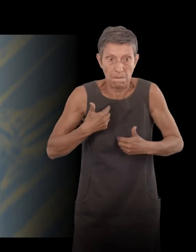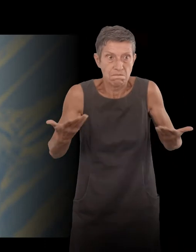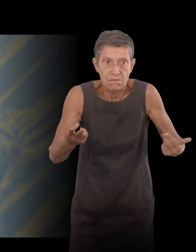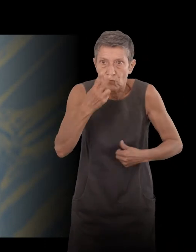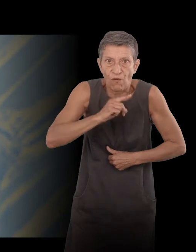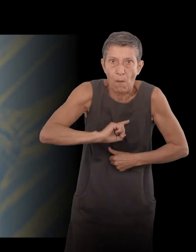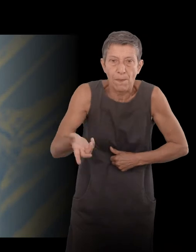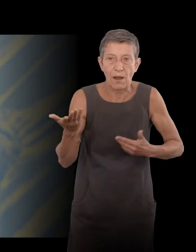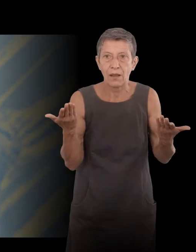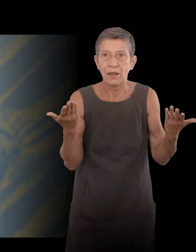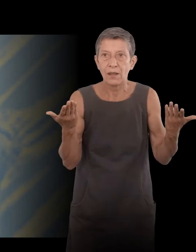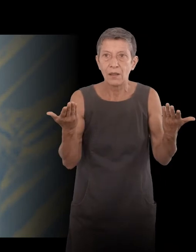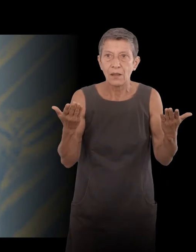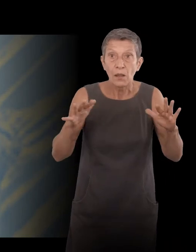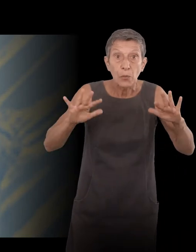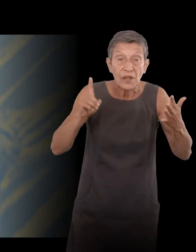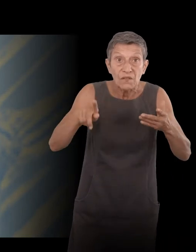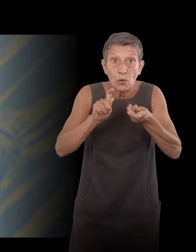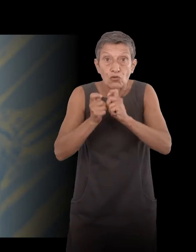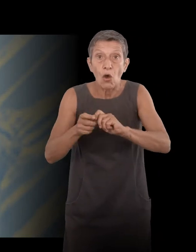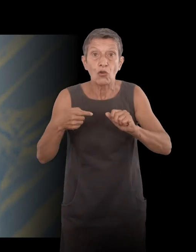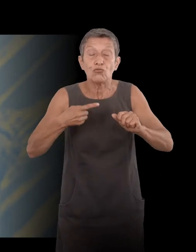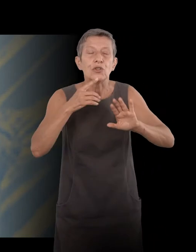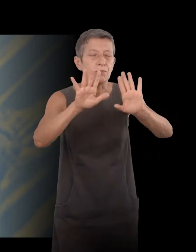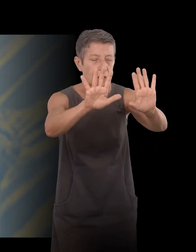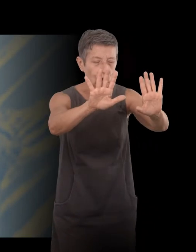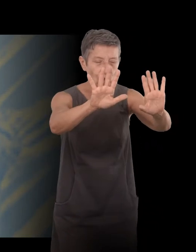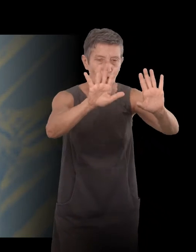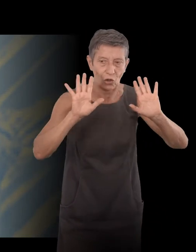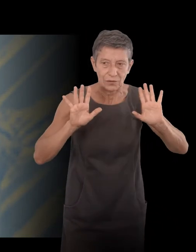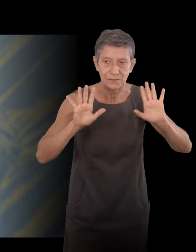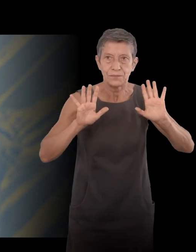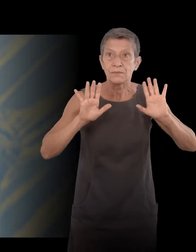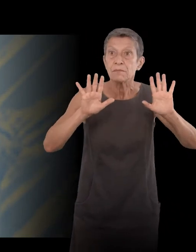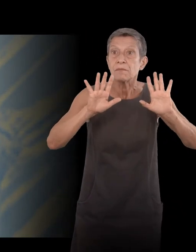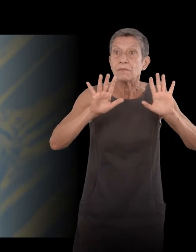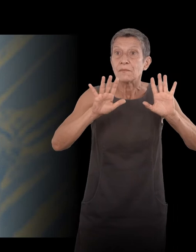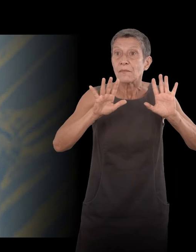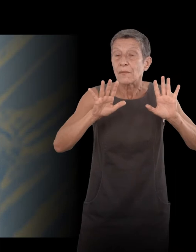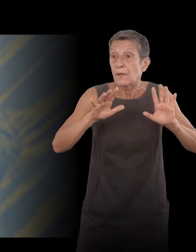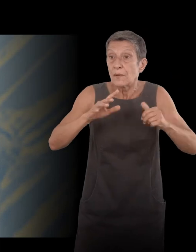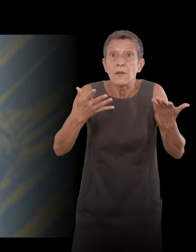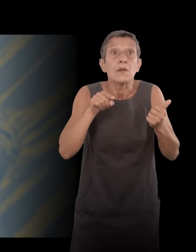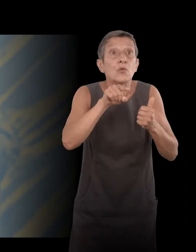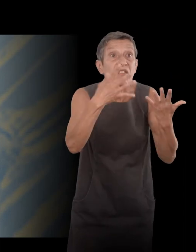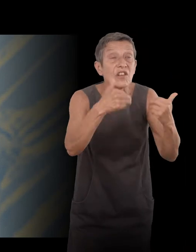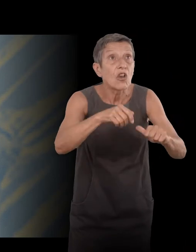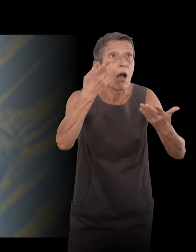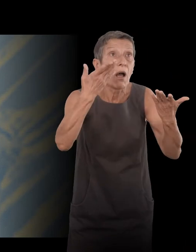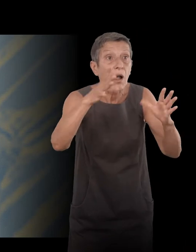Because maybe I should change. I said, wait, if you knew what we could put as image, you make the film all alone. You don't need to be a sculptor. And